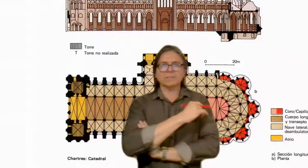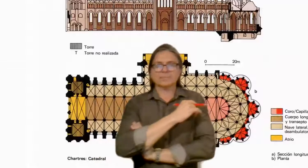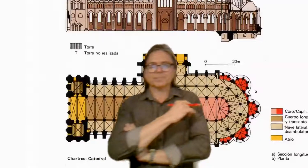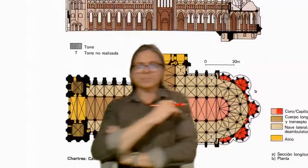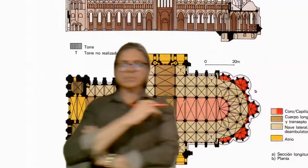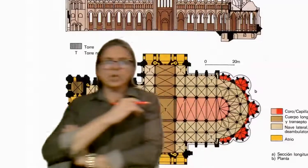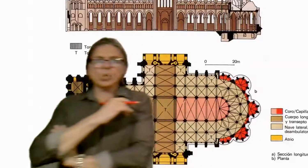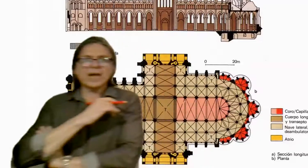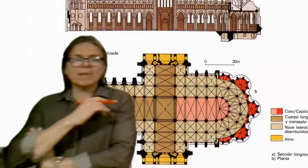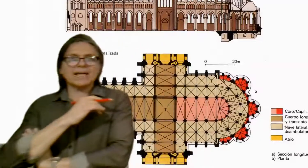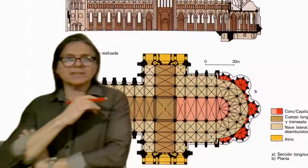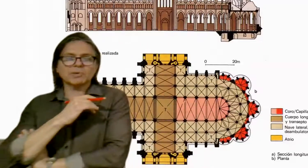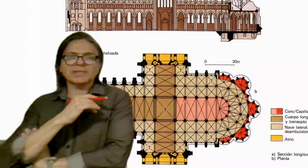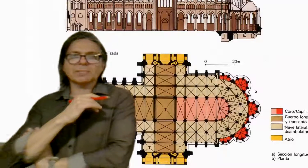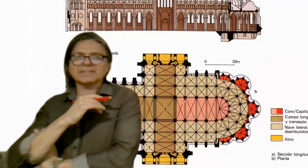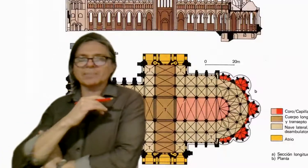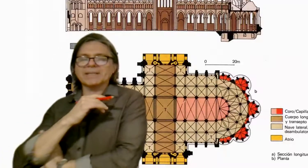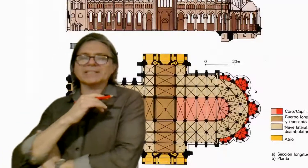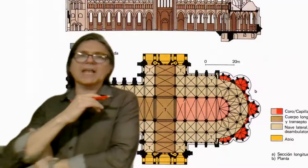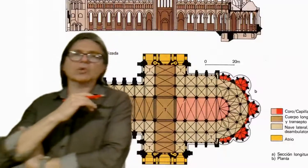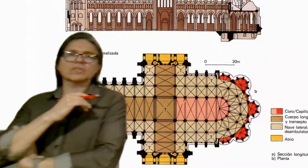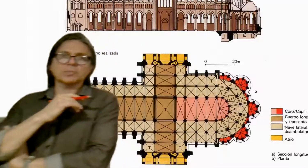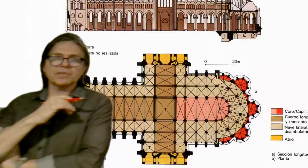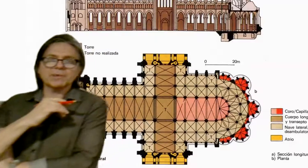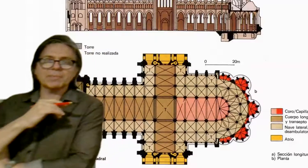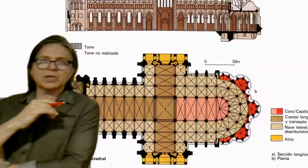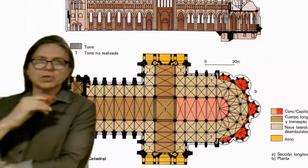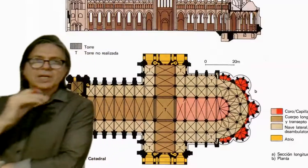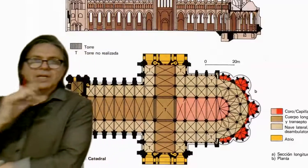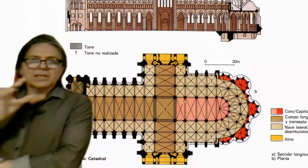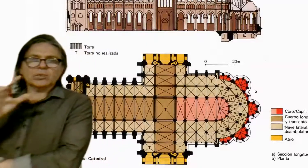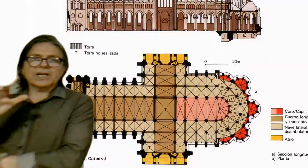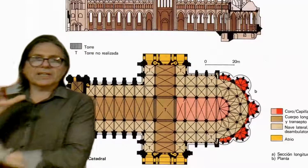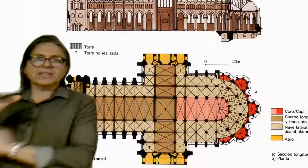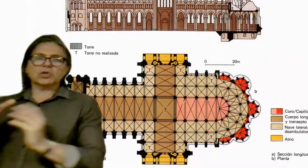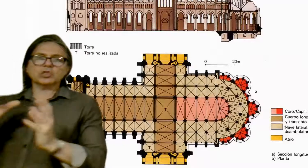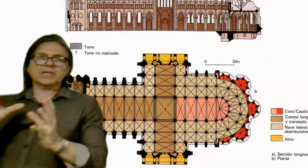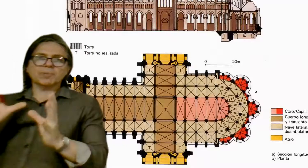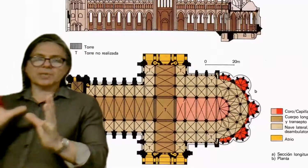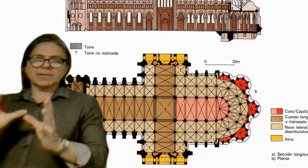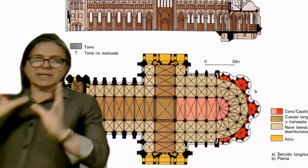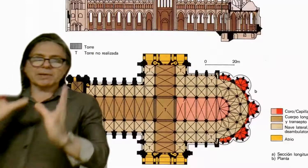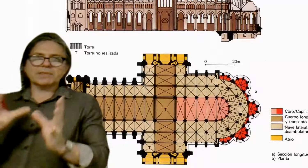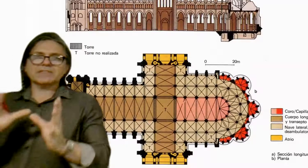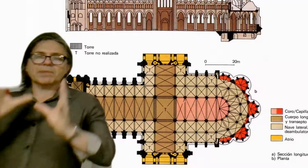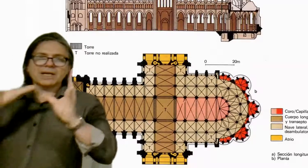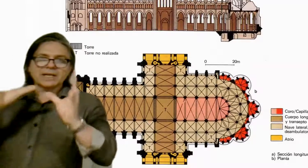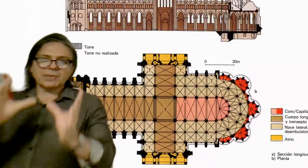una planta, voy a desplazar para este lado, así lo pueden ver mejor, de una catedral gótica pueden ver la nave principal, la nave